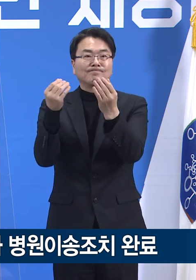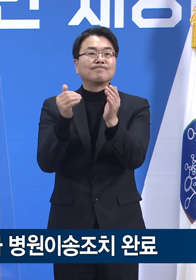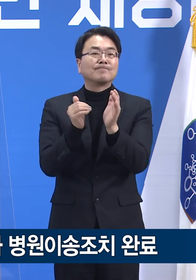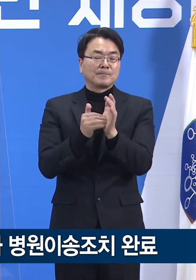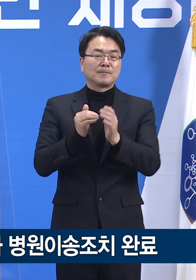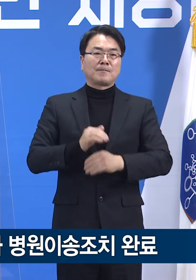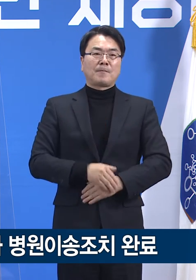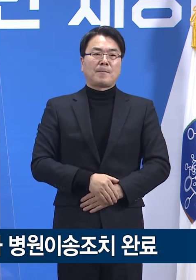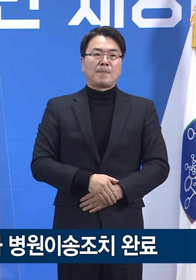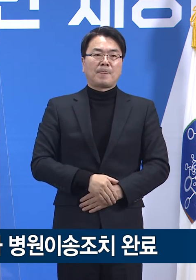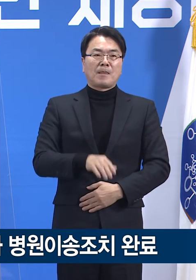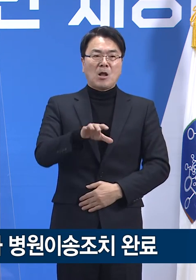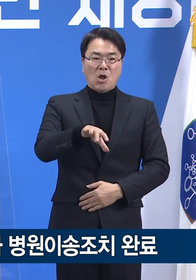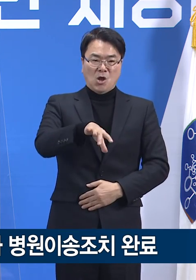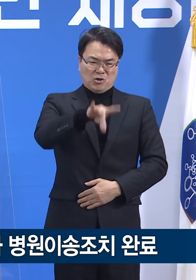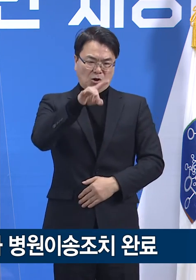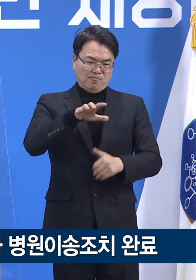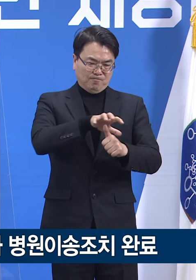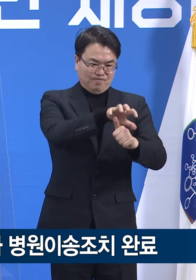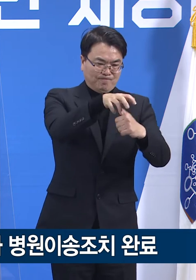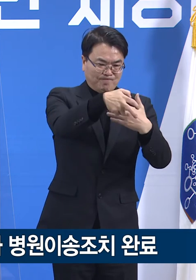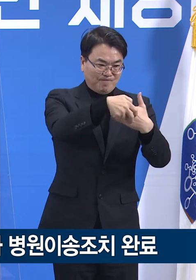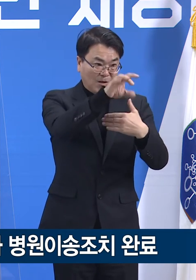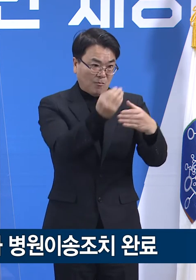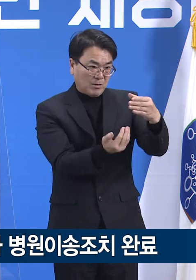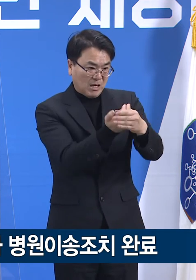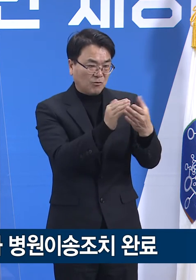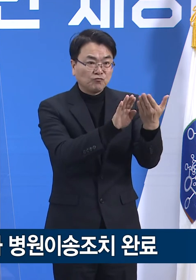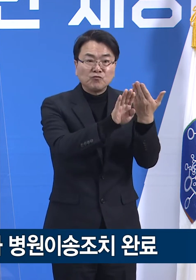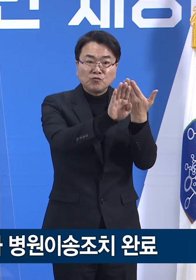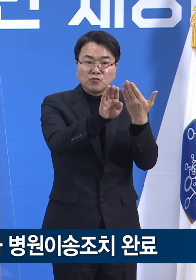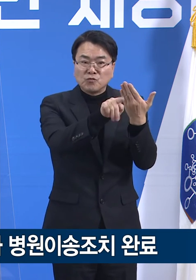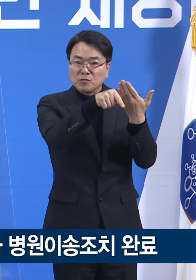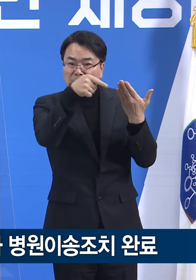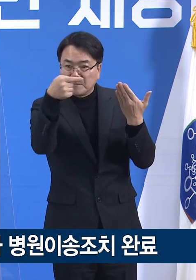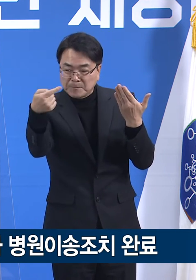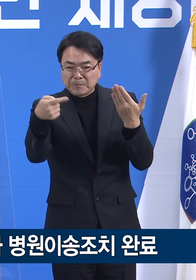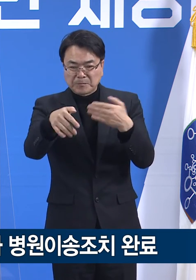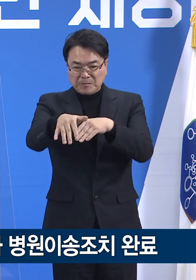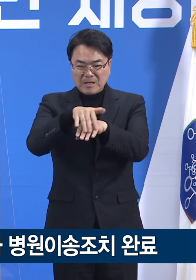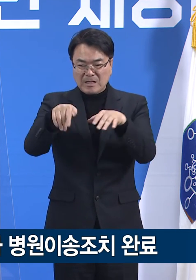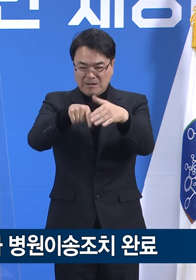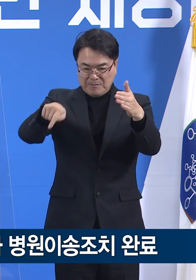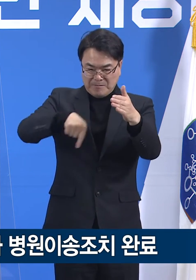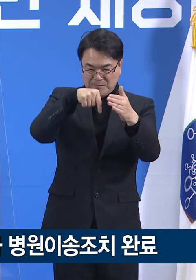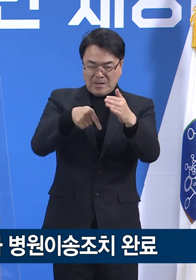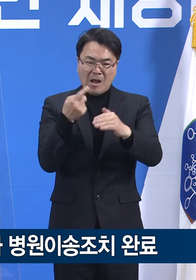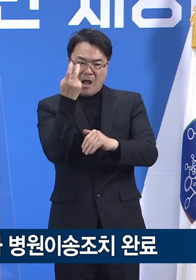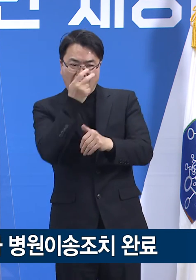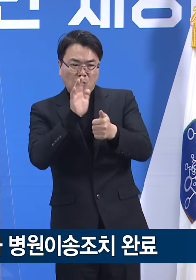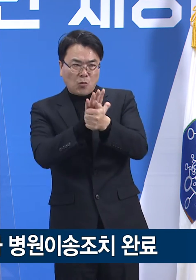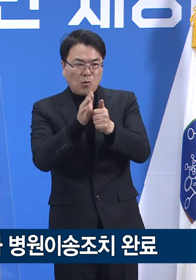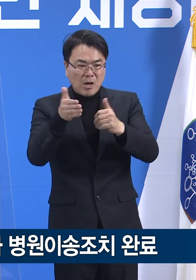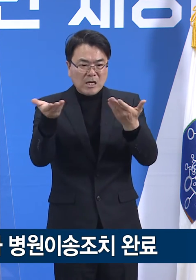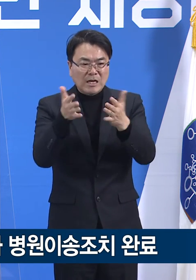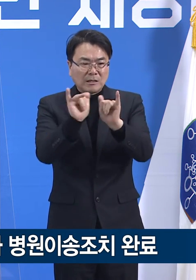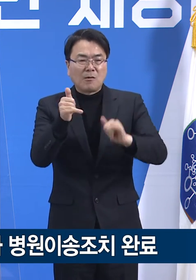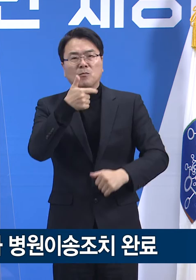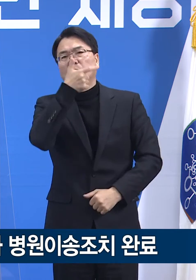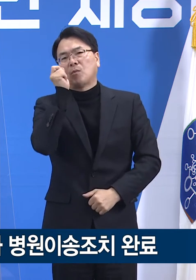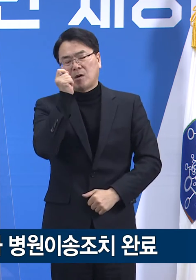처음 요양병원에서 집단 발병이 시작된 직후에는 시설내 환자들을 적절히 케어할 의료진이 부족하여